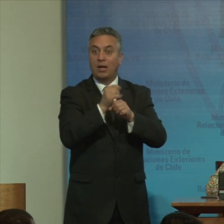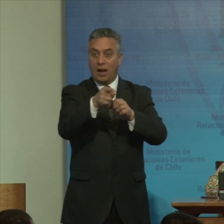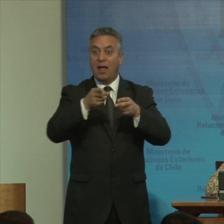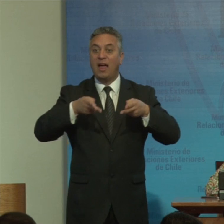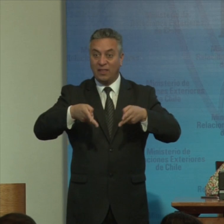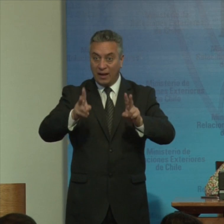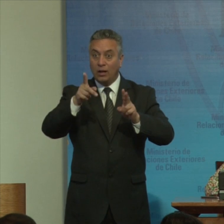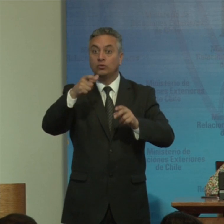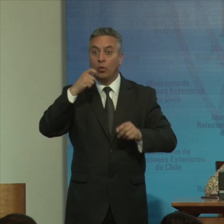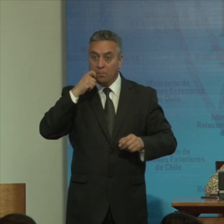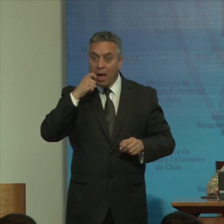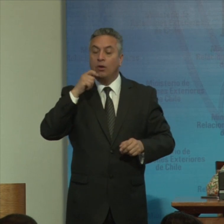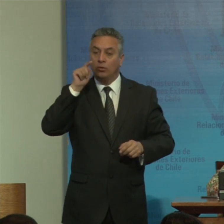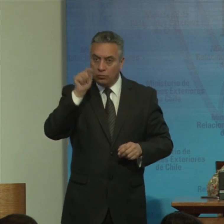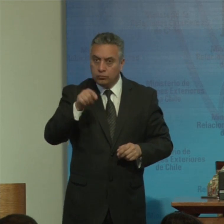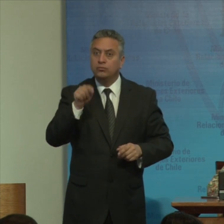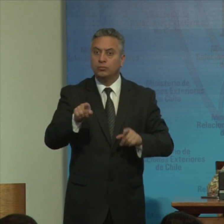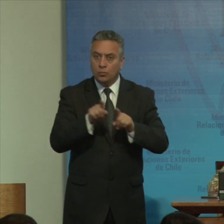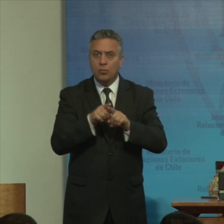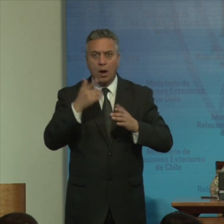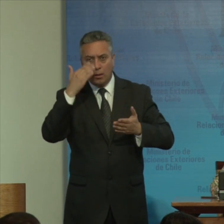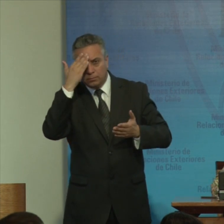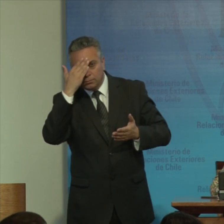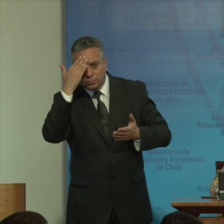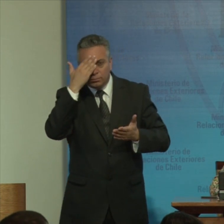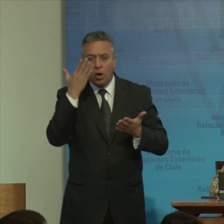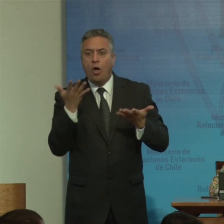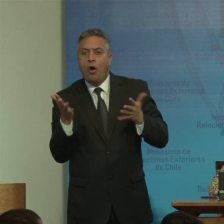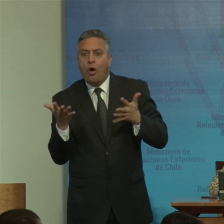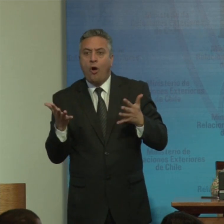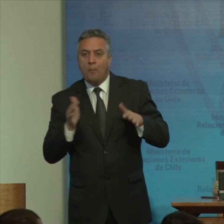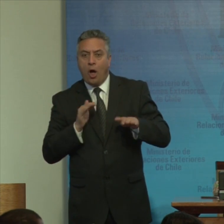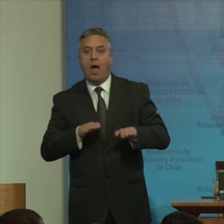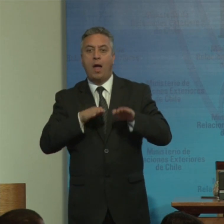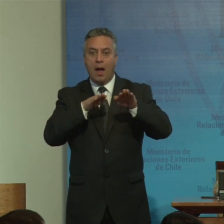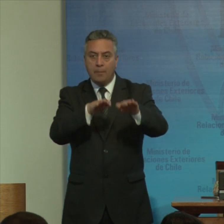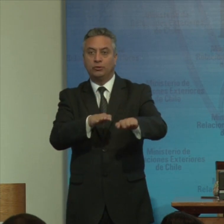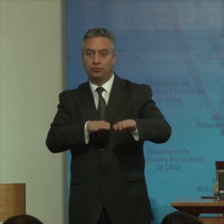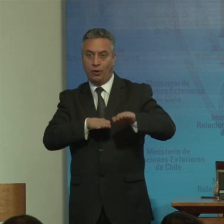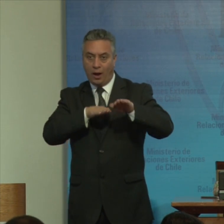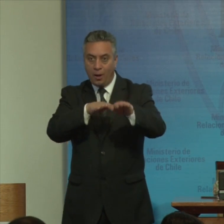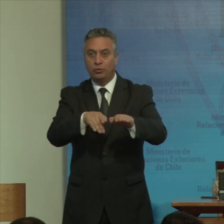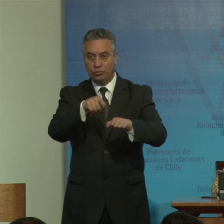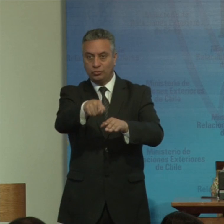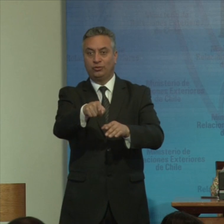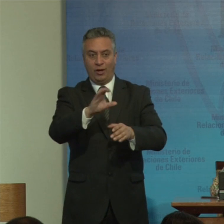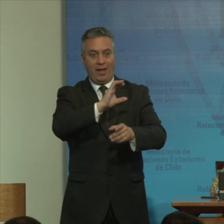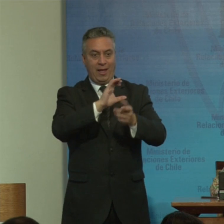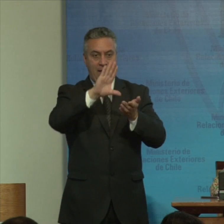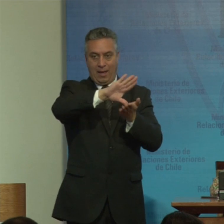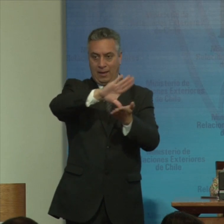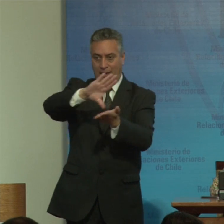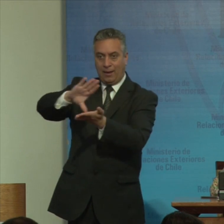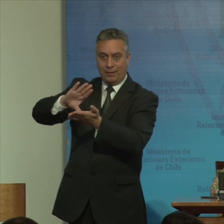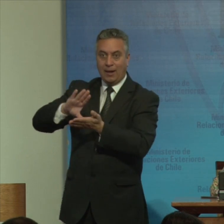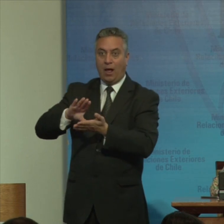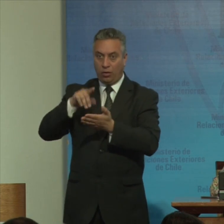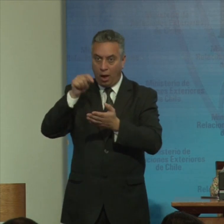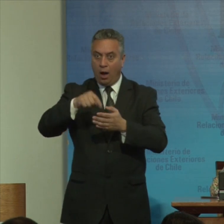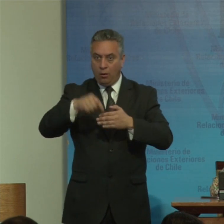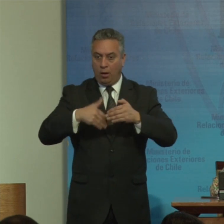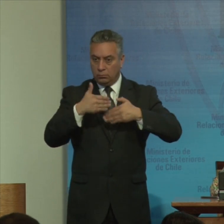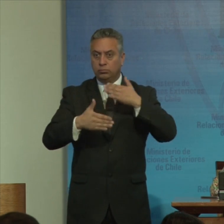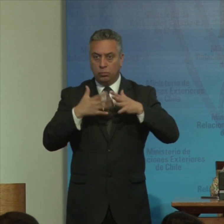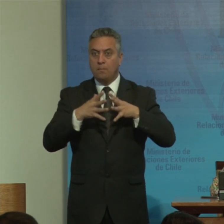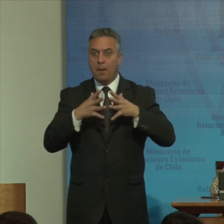han ido pensando cómo apoyar a los Estados en esta en esta tarea y se ha generado cada vez más